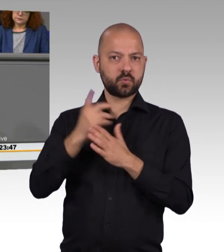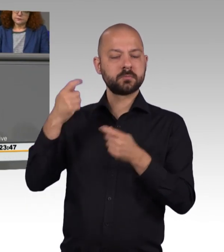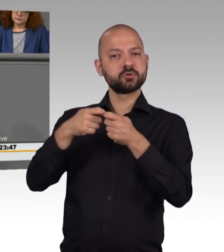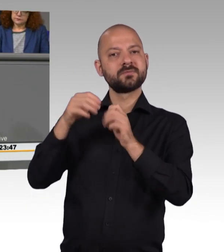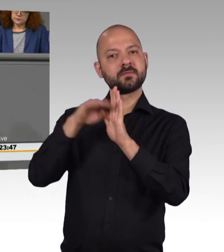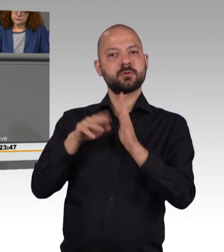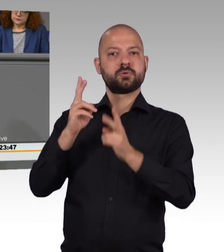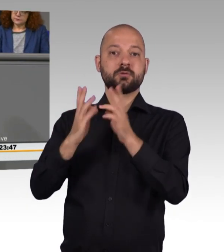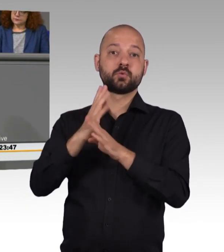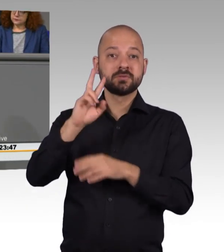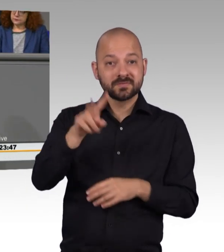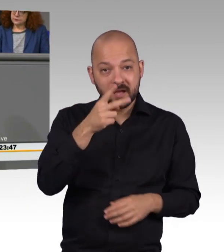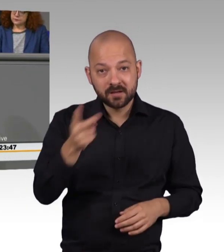dass Sie diese Dinge machen können. Das war nicht nötig.